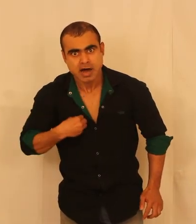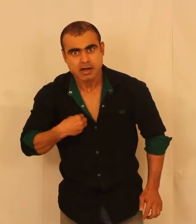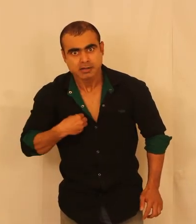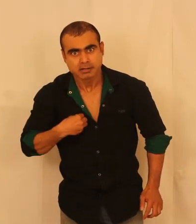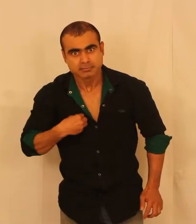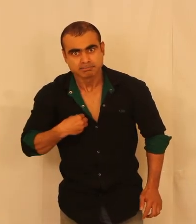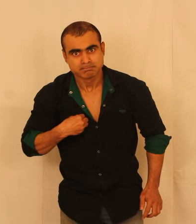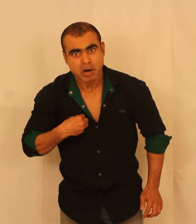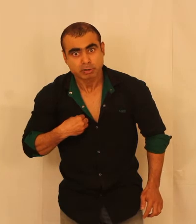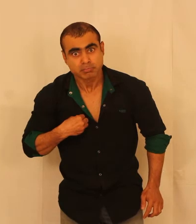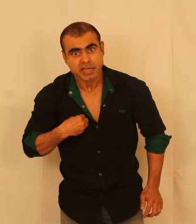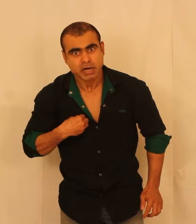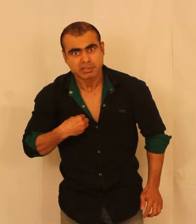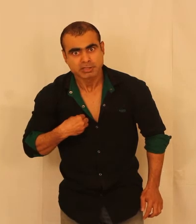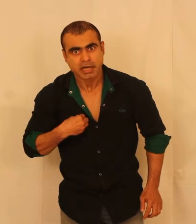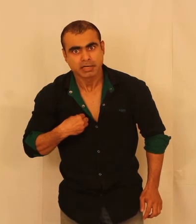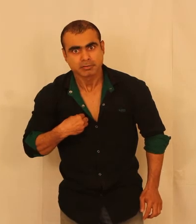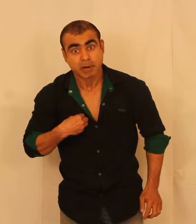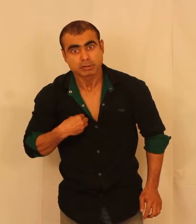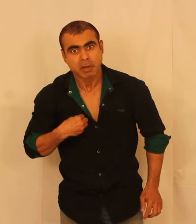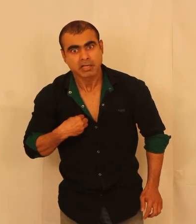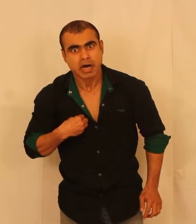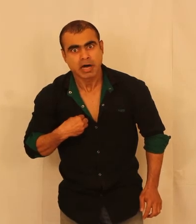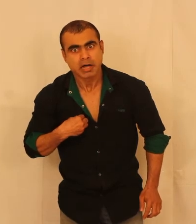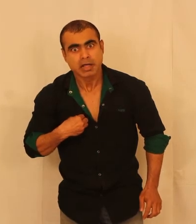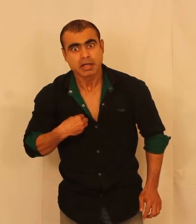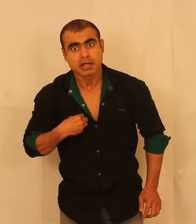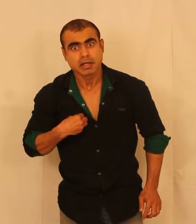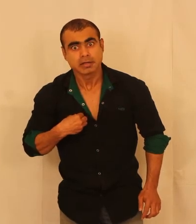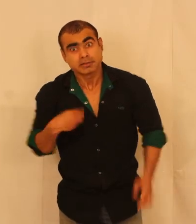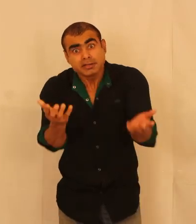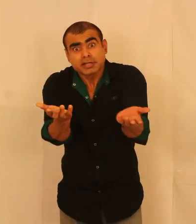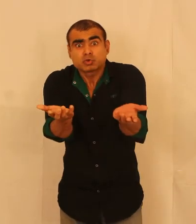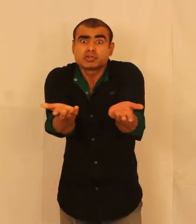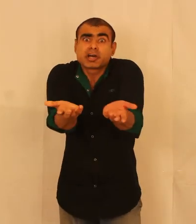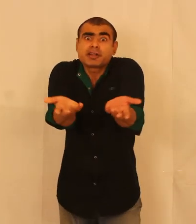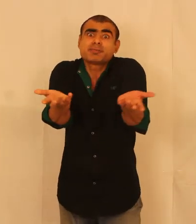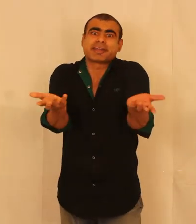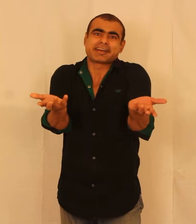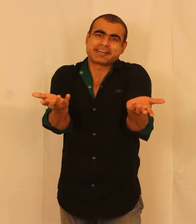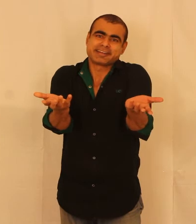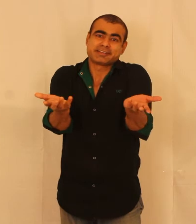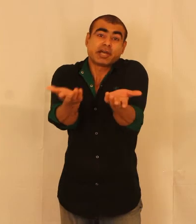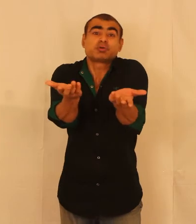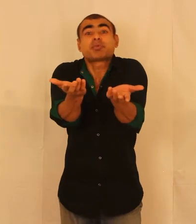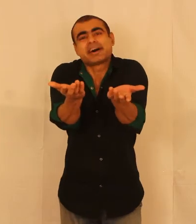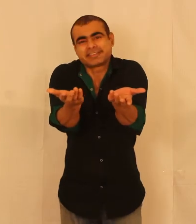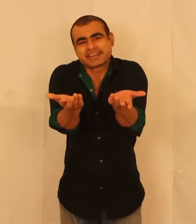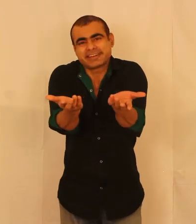बहुत माइका बिकता है, बहुत माइका दंदा तो तुझे गदने पड़ेगा, चाहे तू प्याहर से कर